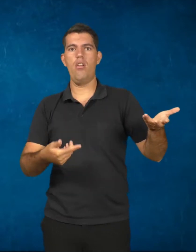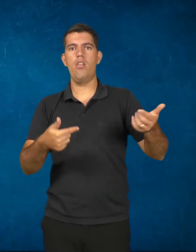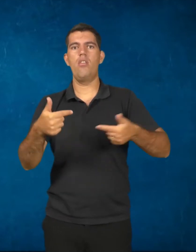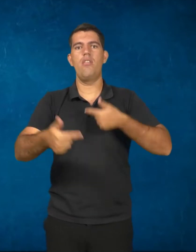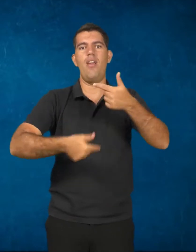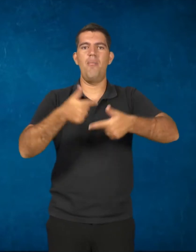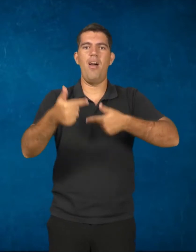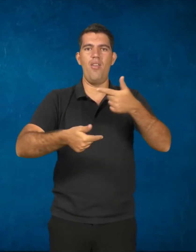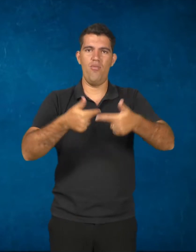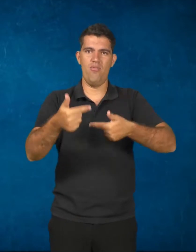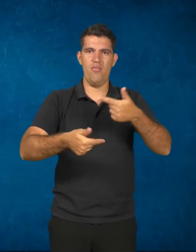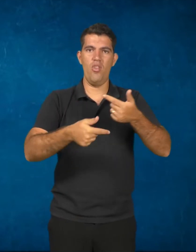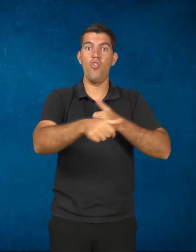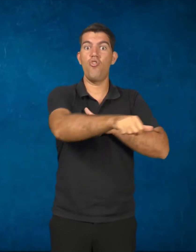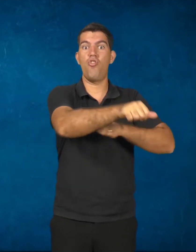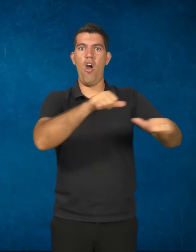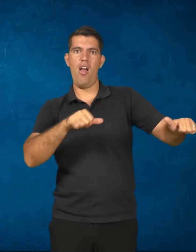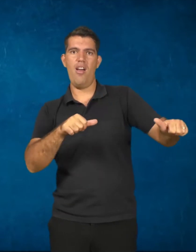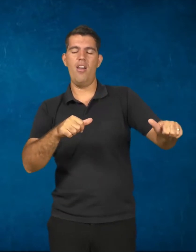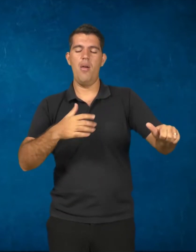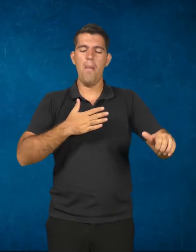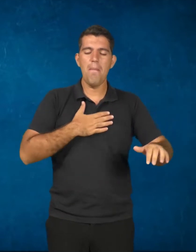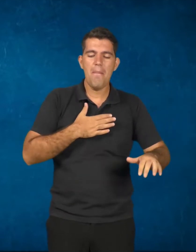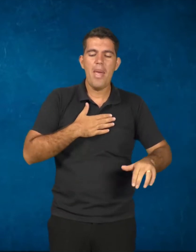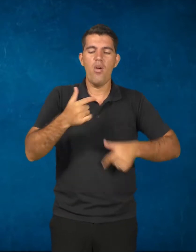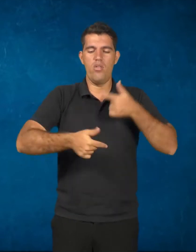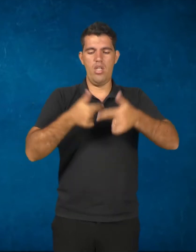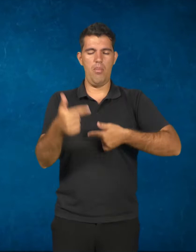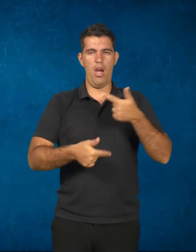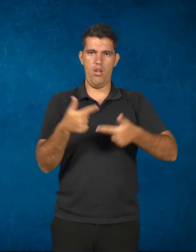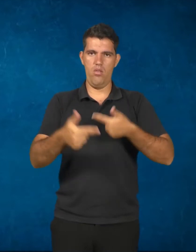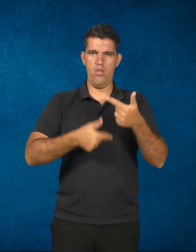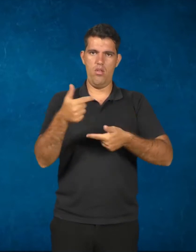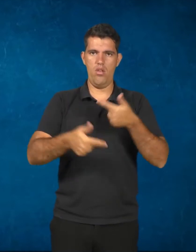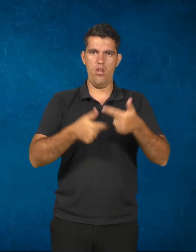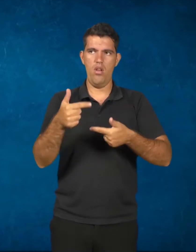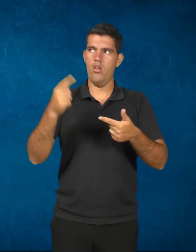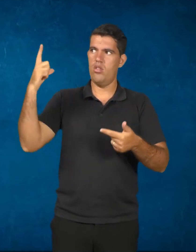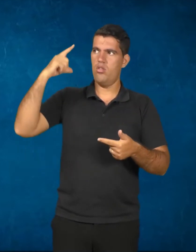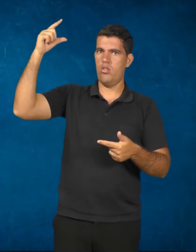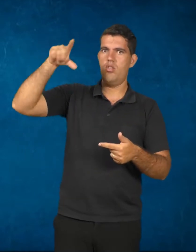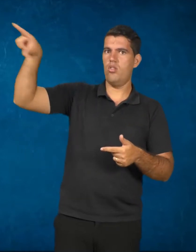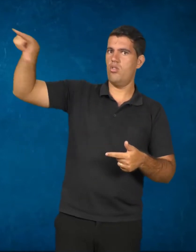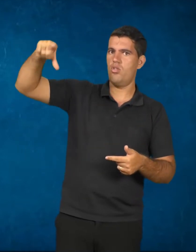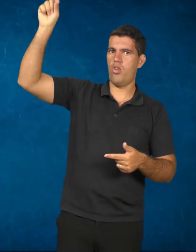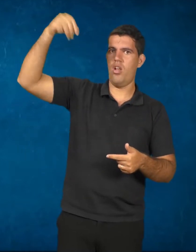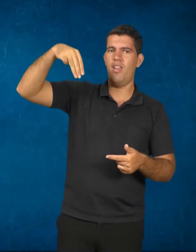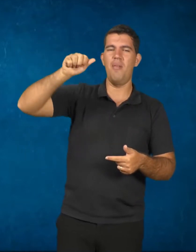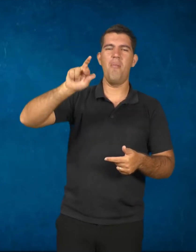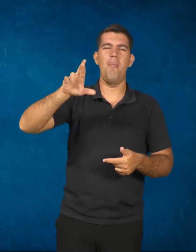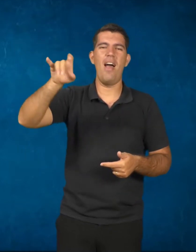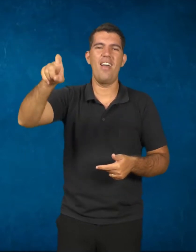valor de troca. O trabalho dessa costureira é um trabalho designado por Marx como valor de troca.